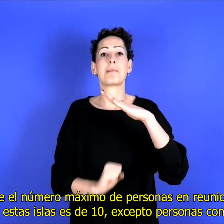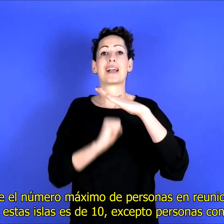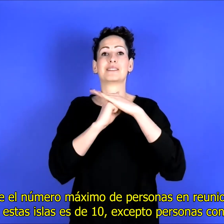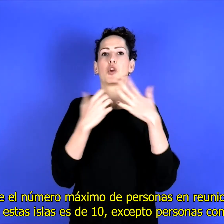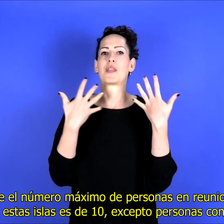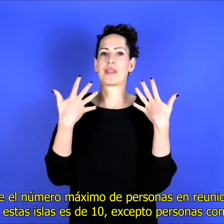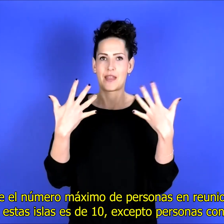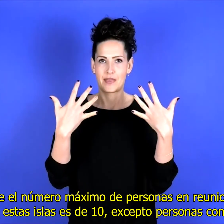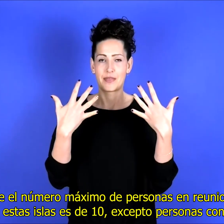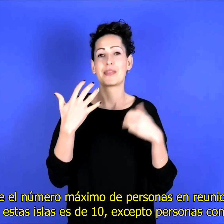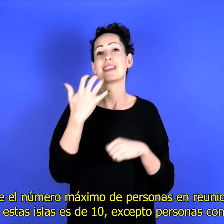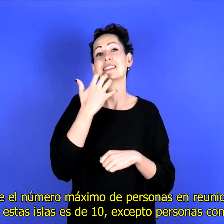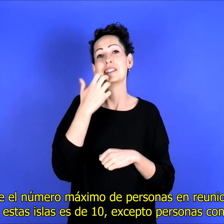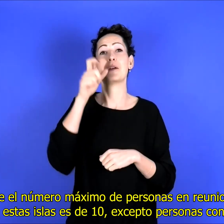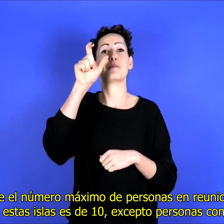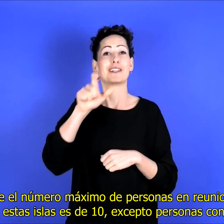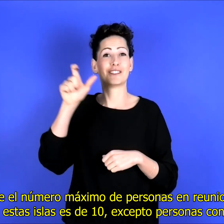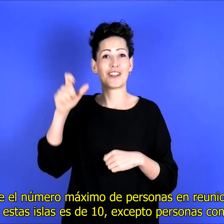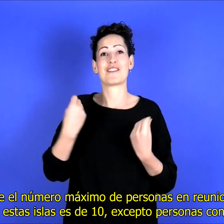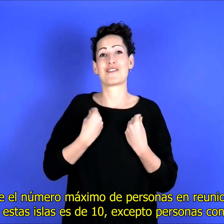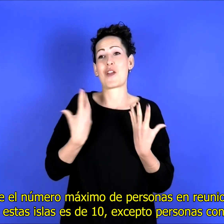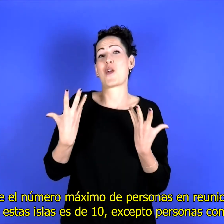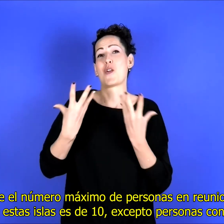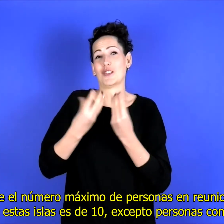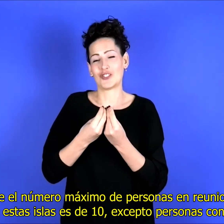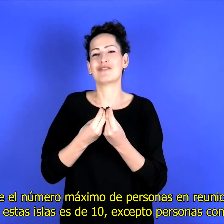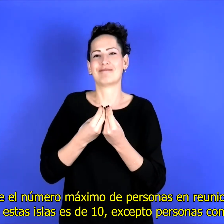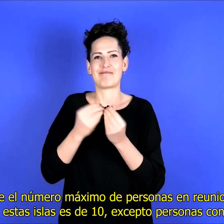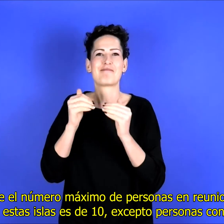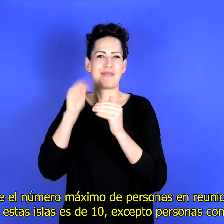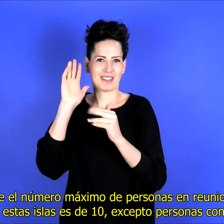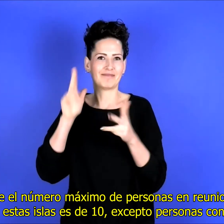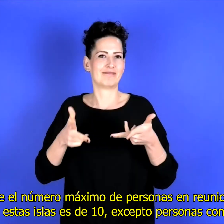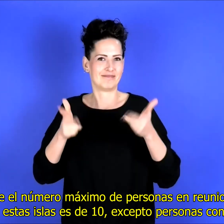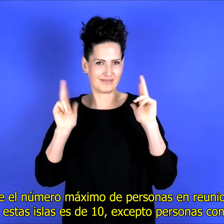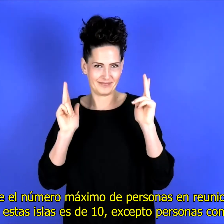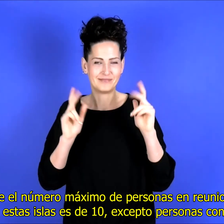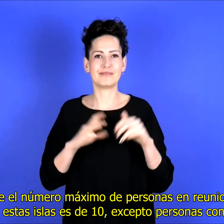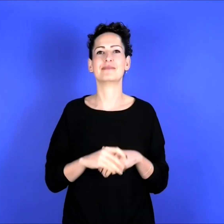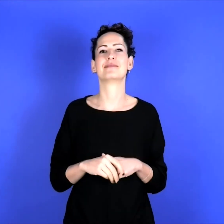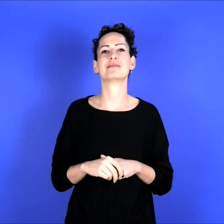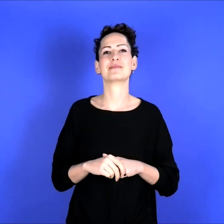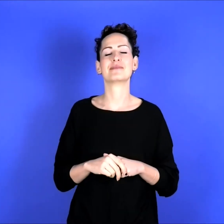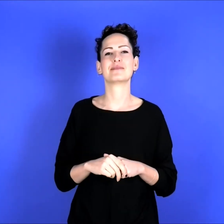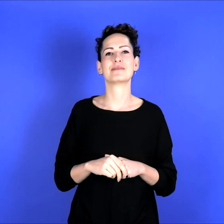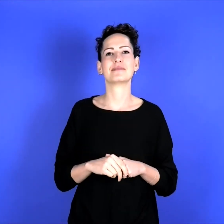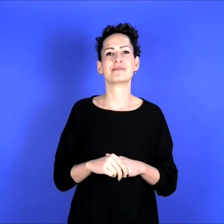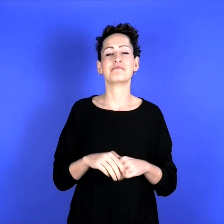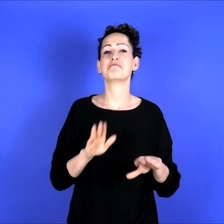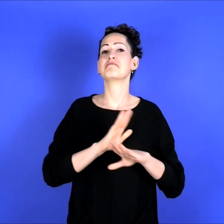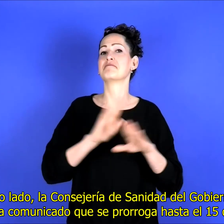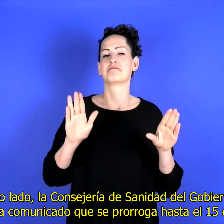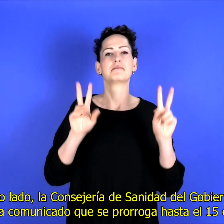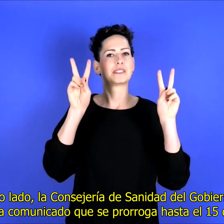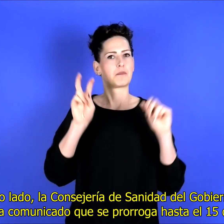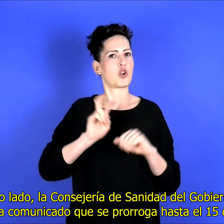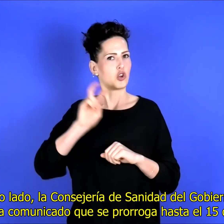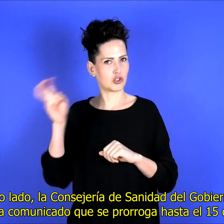Palma y La Gomera, donde el número máximo de personas en reuniones sociales en estas islas es de 10, excepto